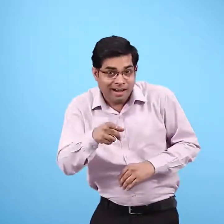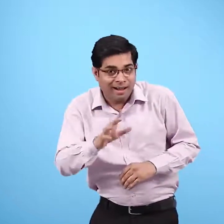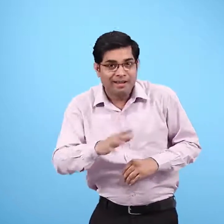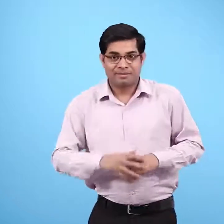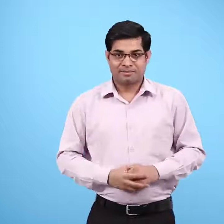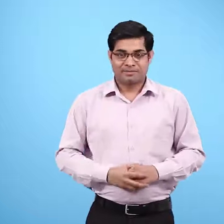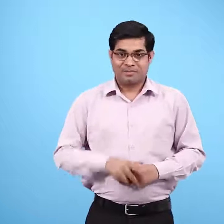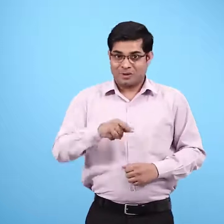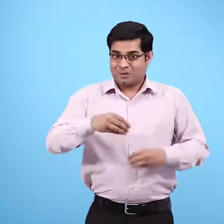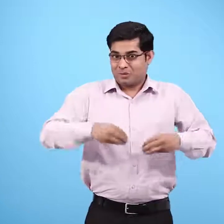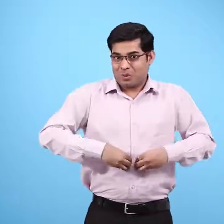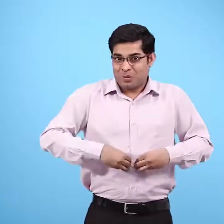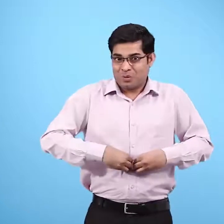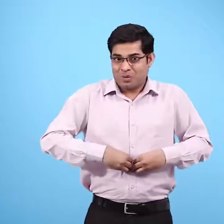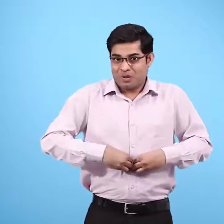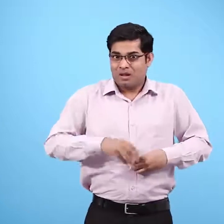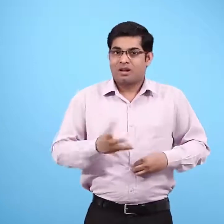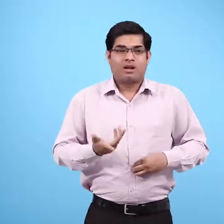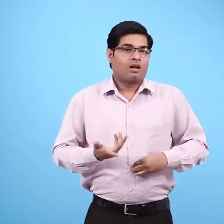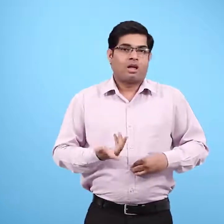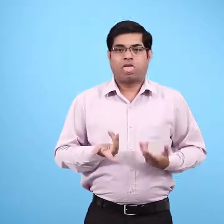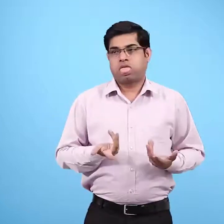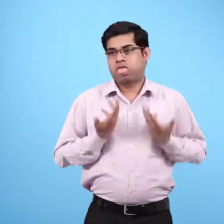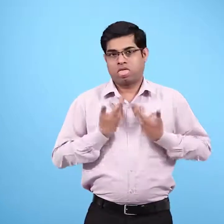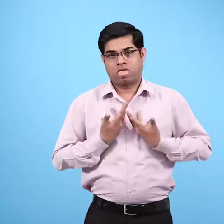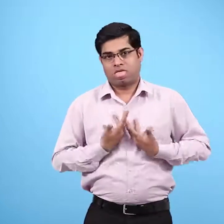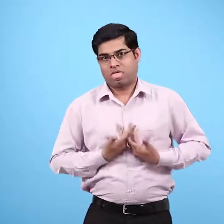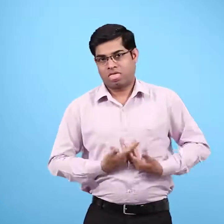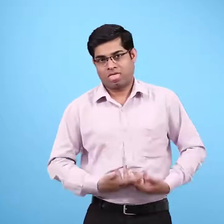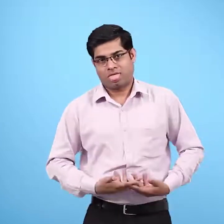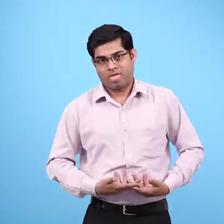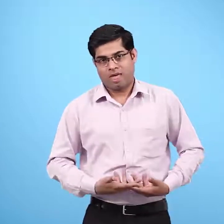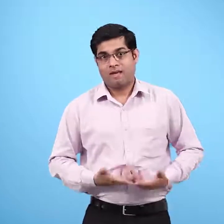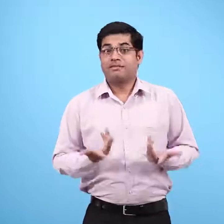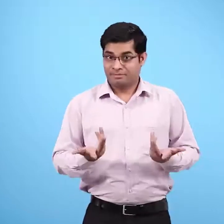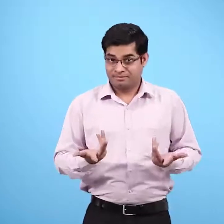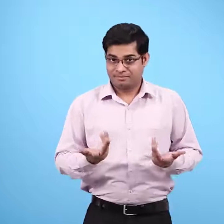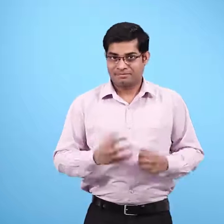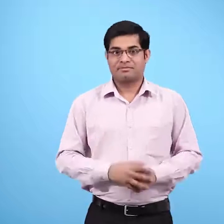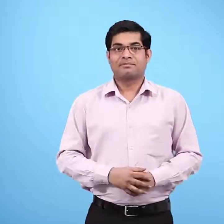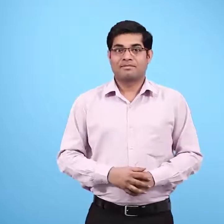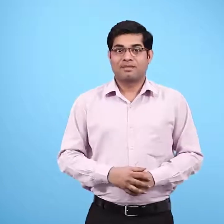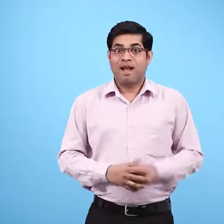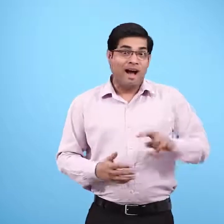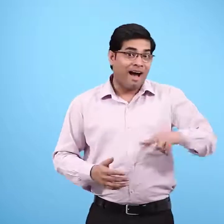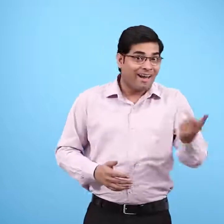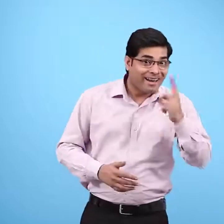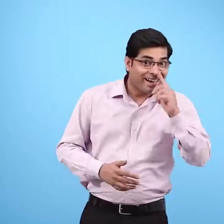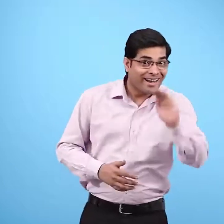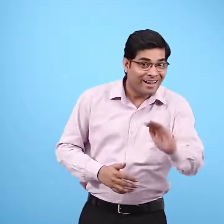बोला जब मैं भूका होता हूँ तो ठका ठका महसूस करता हूँ एक